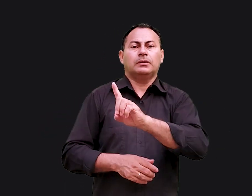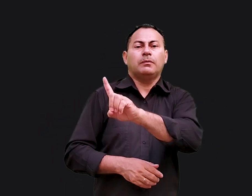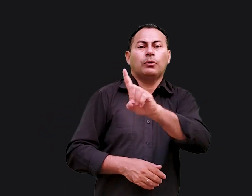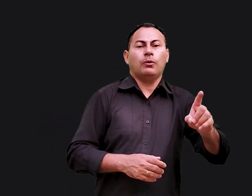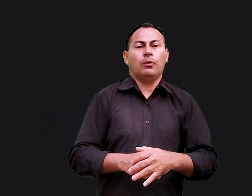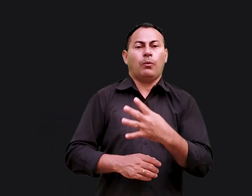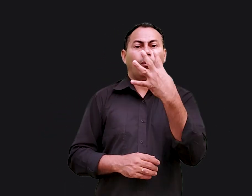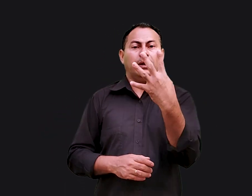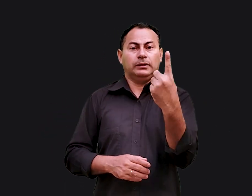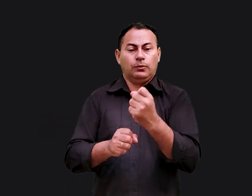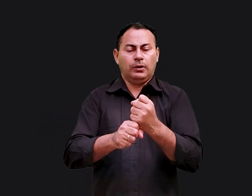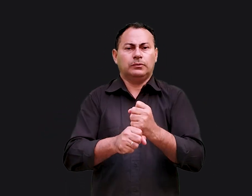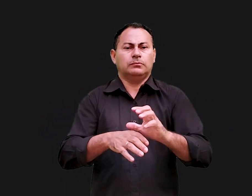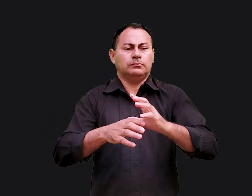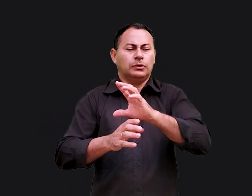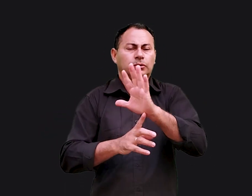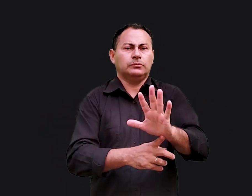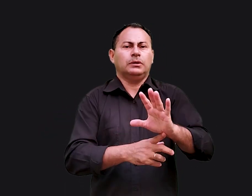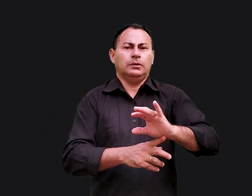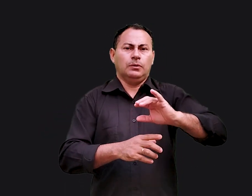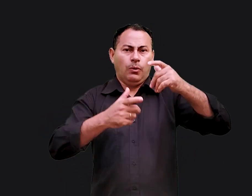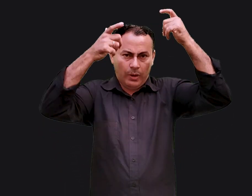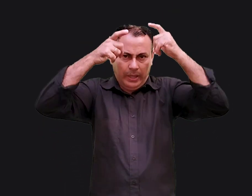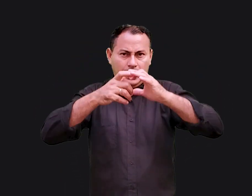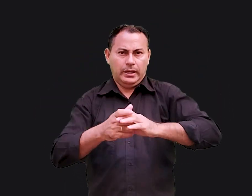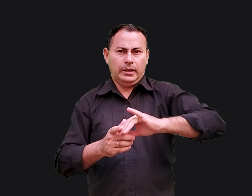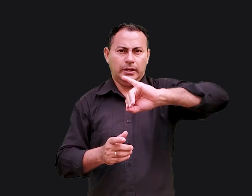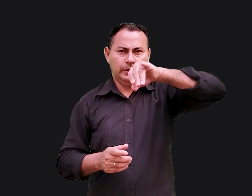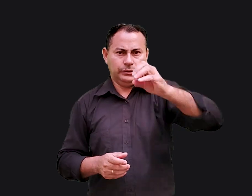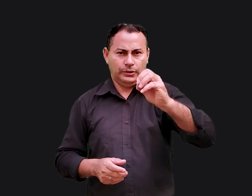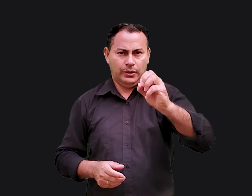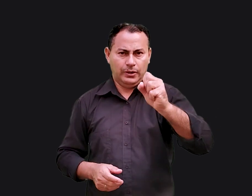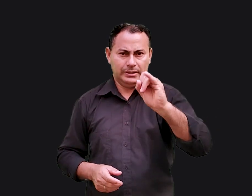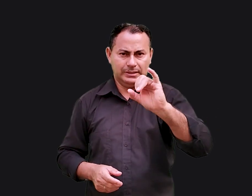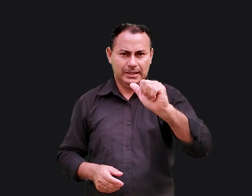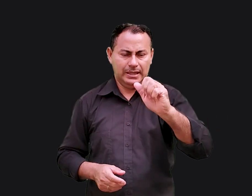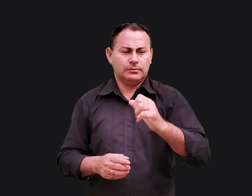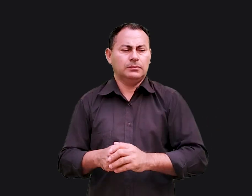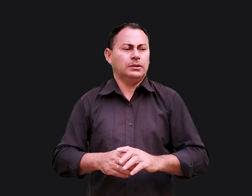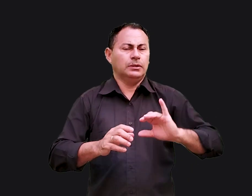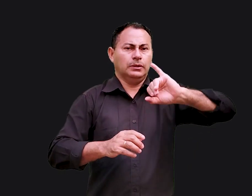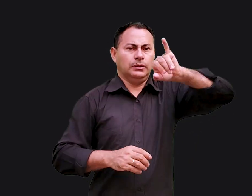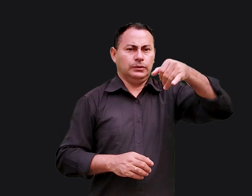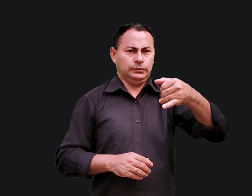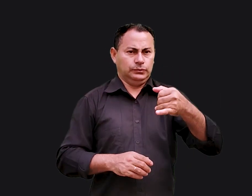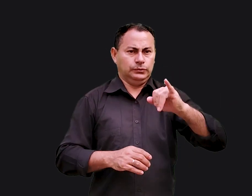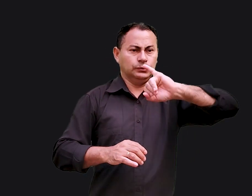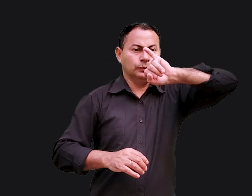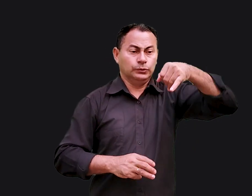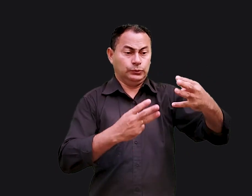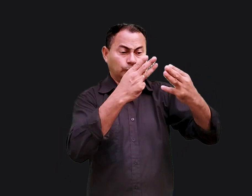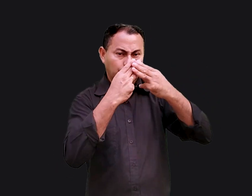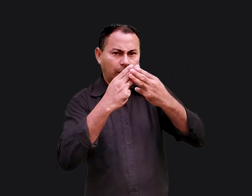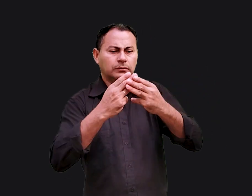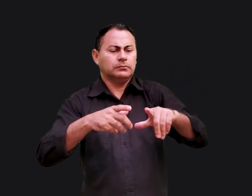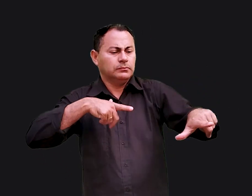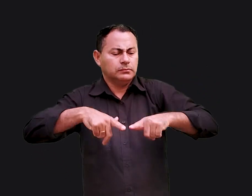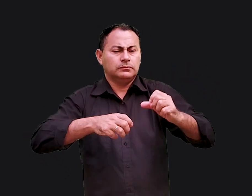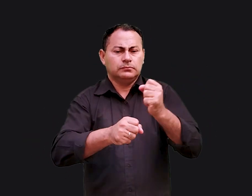41 anos e começou quando o rei Josias reinava em Judá. Foi durante esse tempo que os homens que trabalhavam na reconstrução do